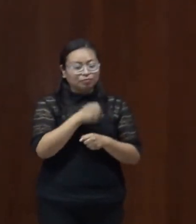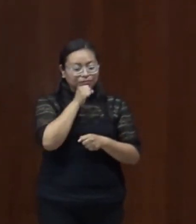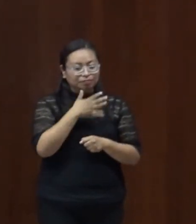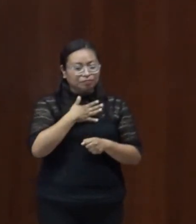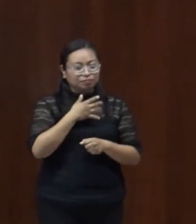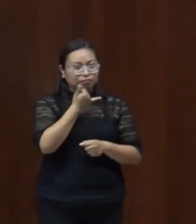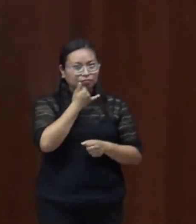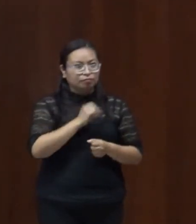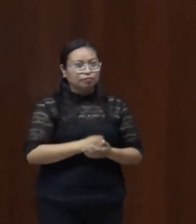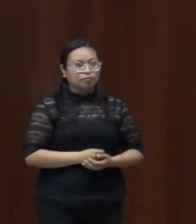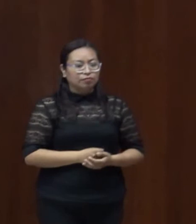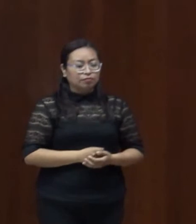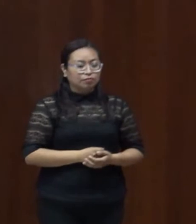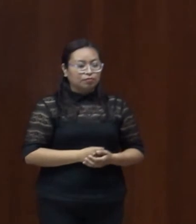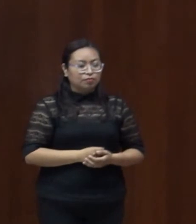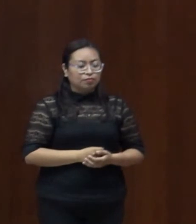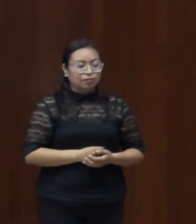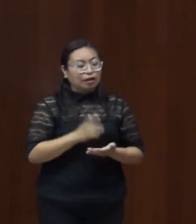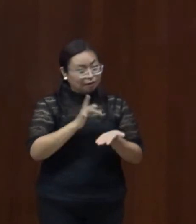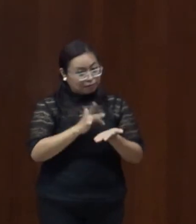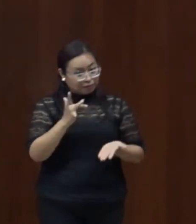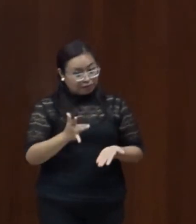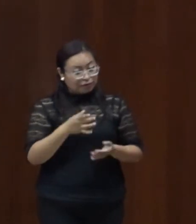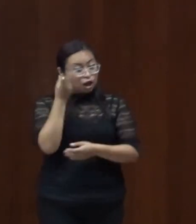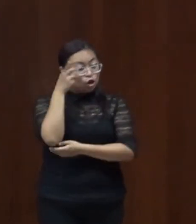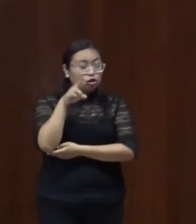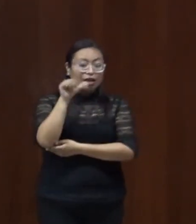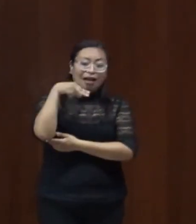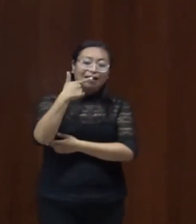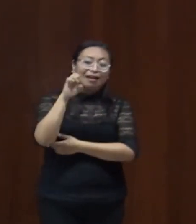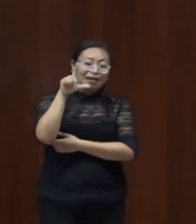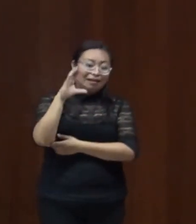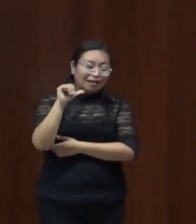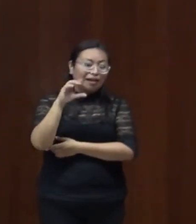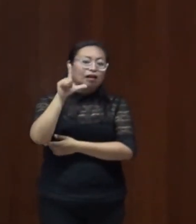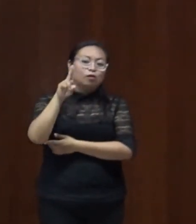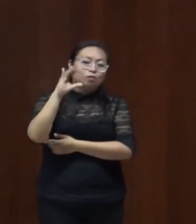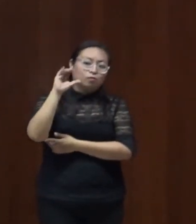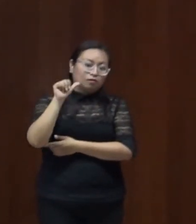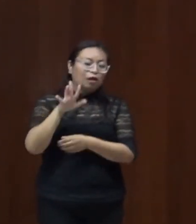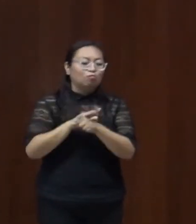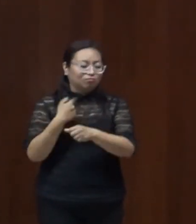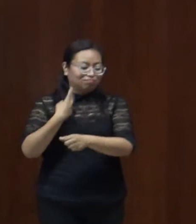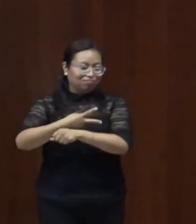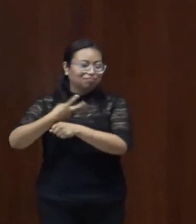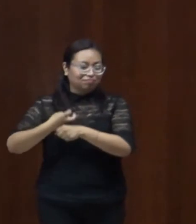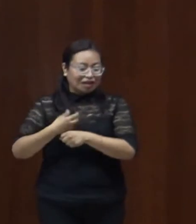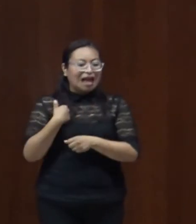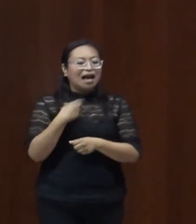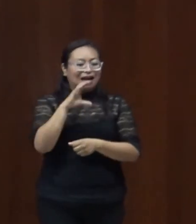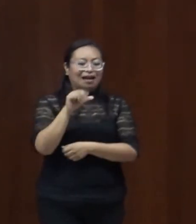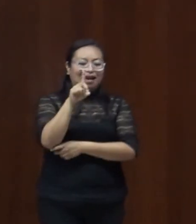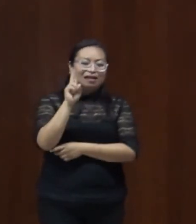Perdónenme, Agradecemos a la doctora Angélica Lucía Damián Bernal por la invitación hecha a Carmen